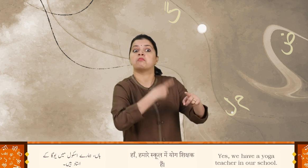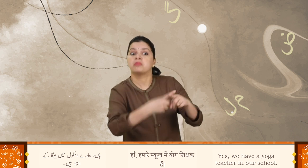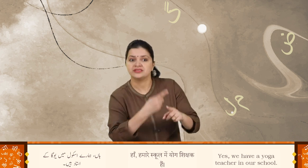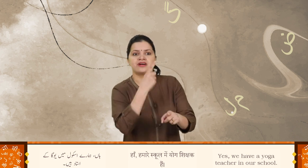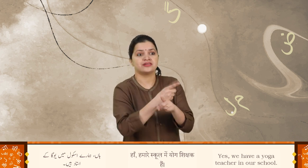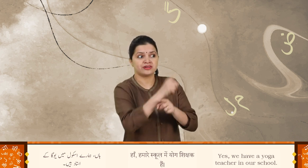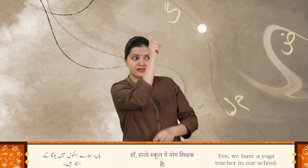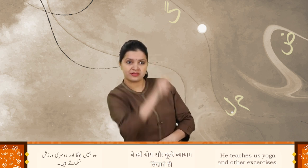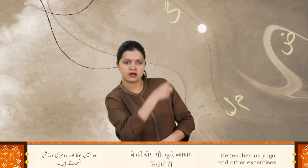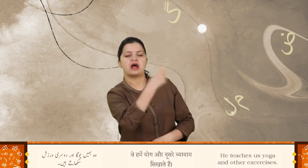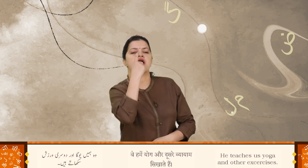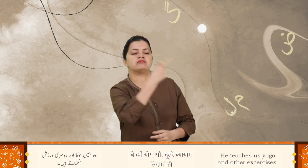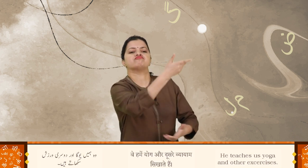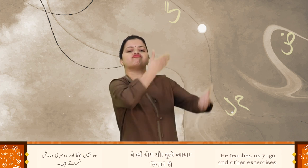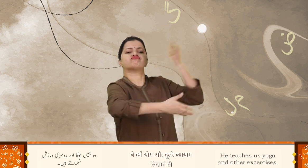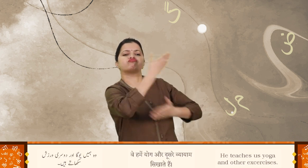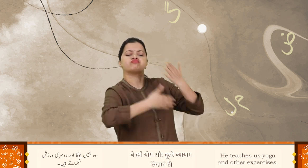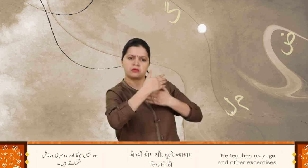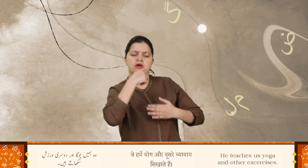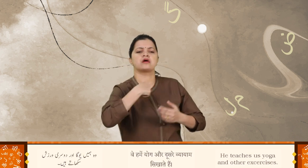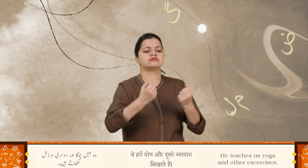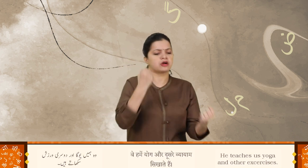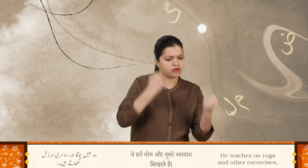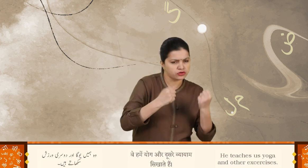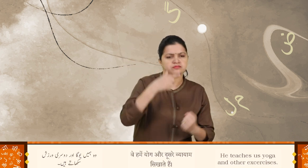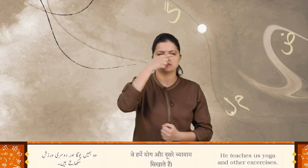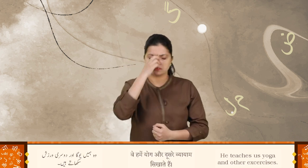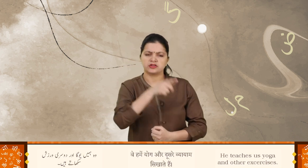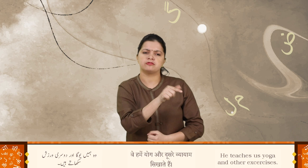اُستاد ہیں وہ ہمیں یوگا اور دوسری ورزش سکھاتے ہیں